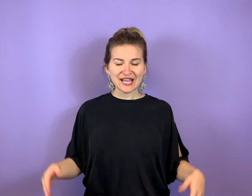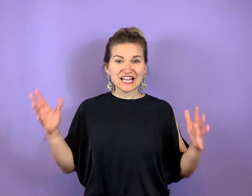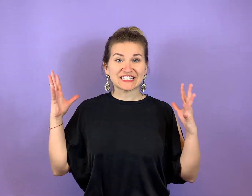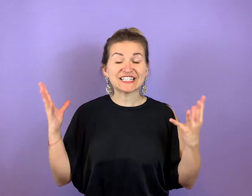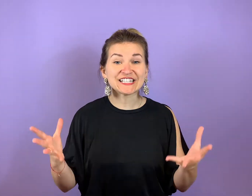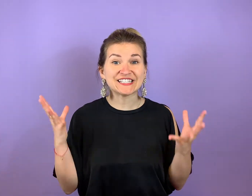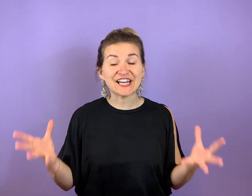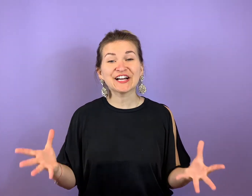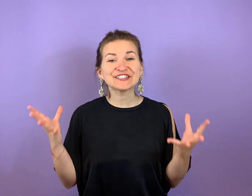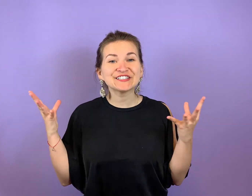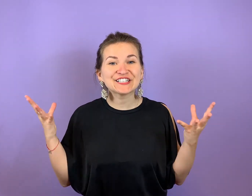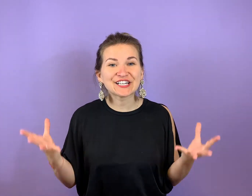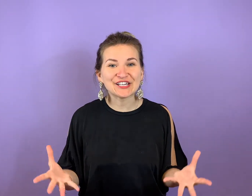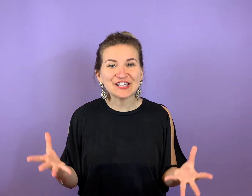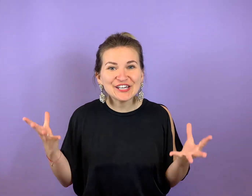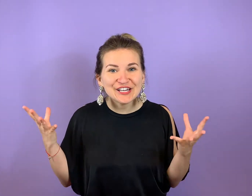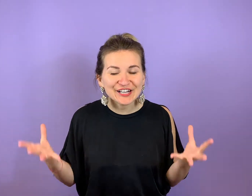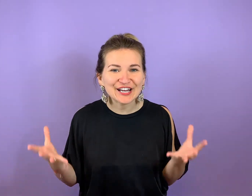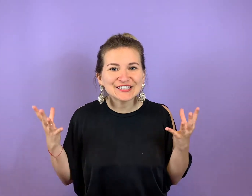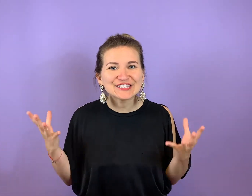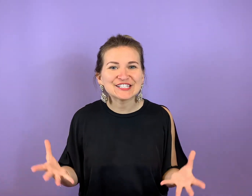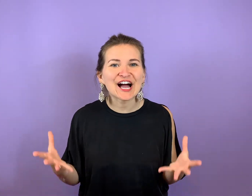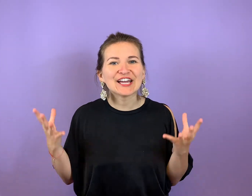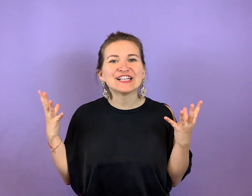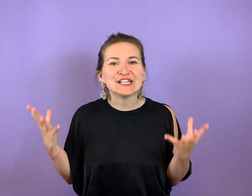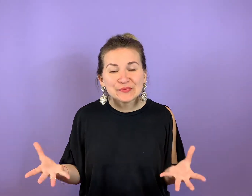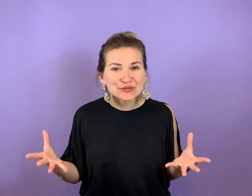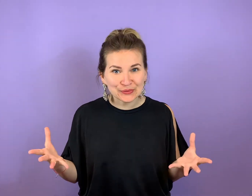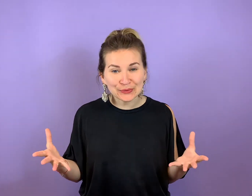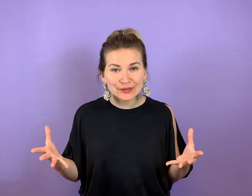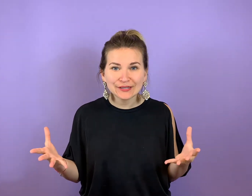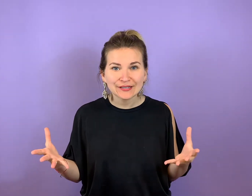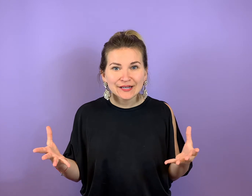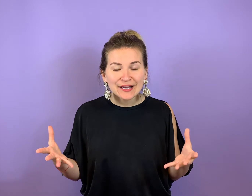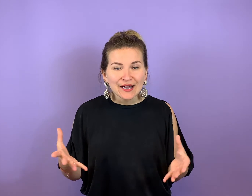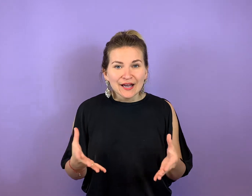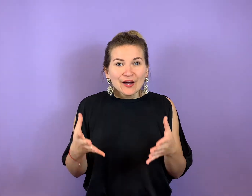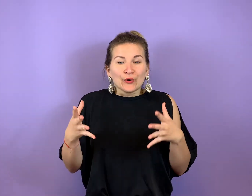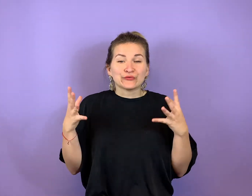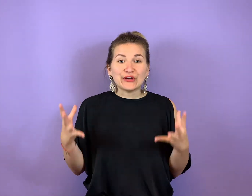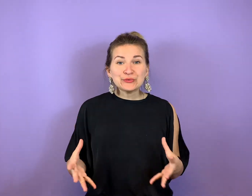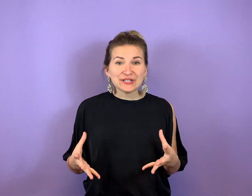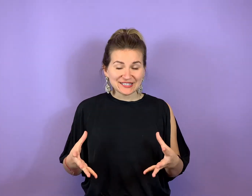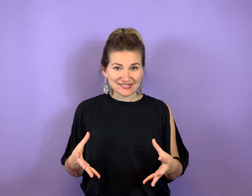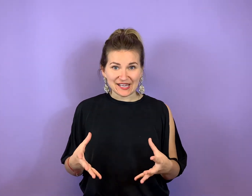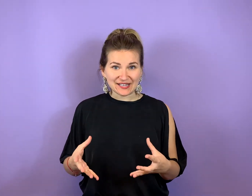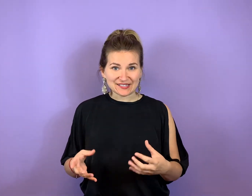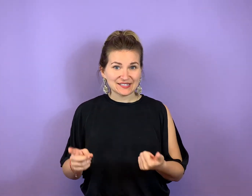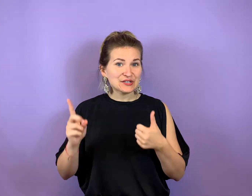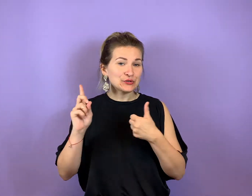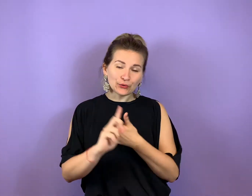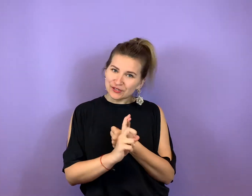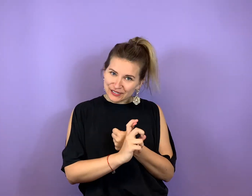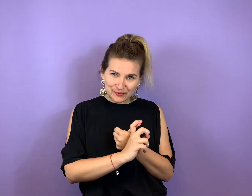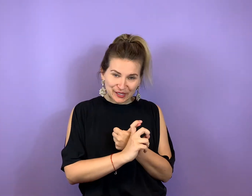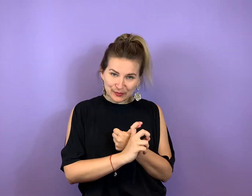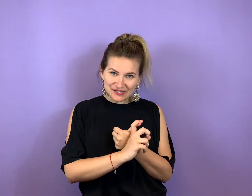Deine Gedanken kreieren dein Liebesglück. Und wenn du jetzt denkst, die große Liebe gibt's